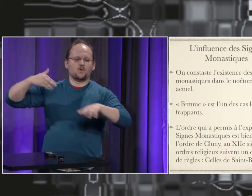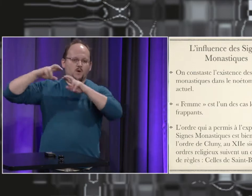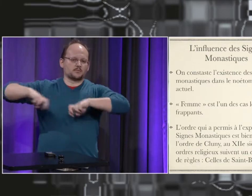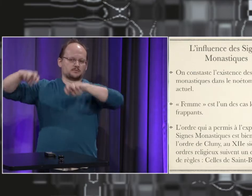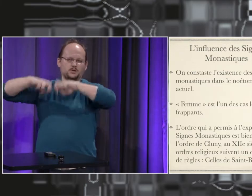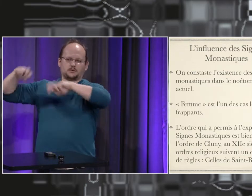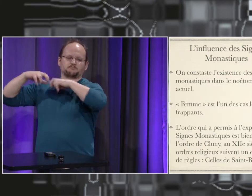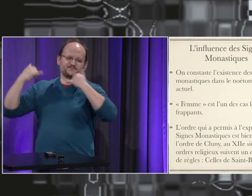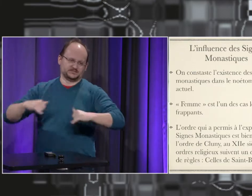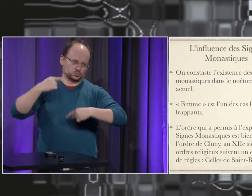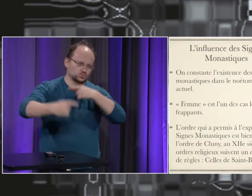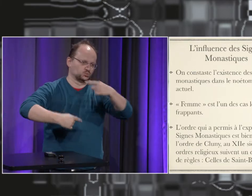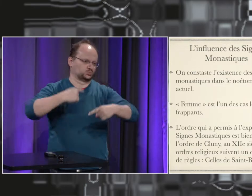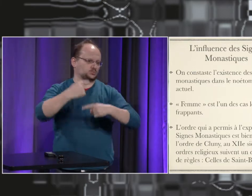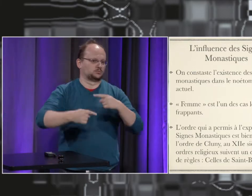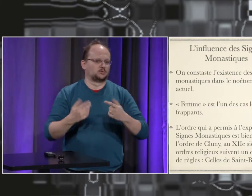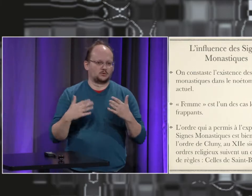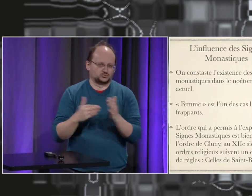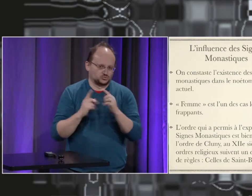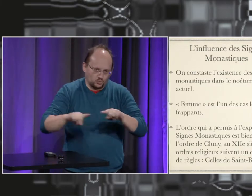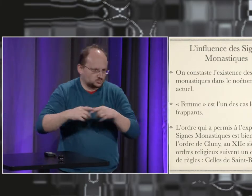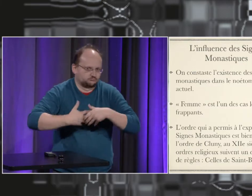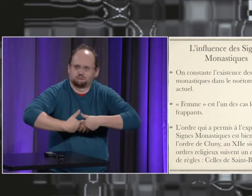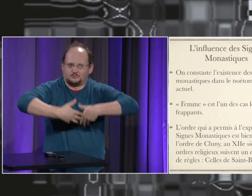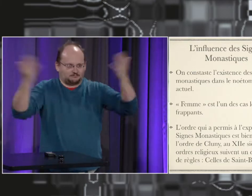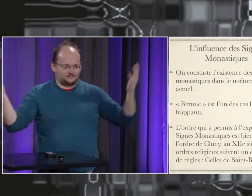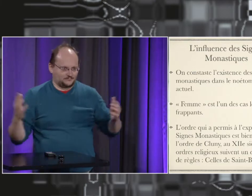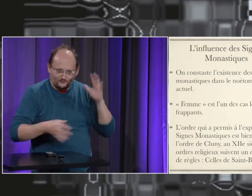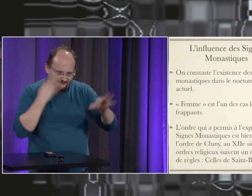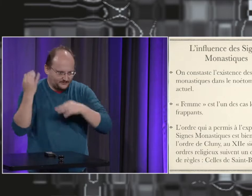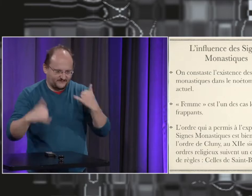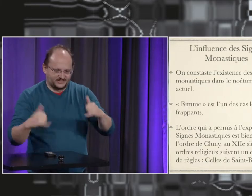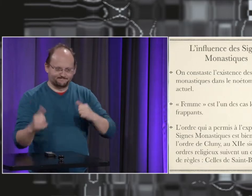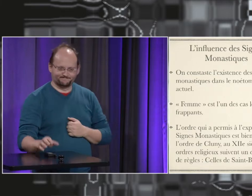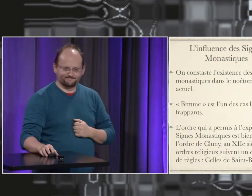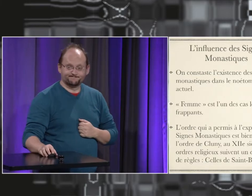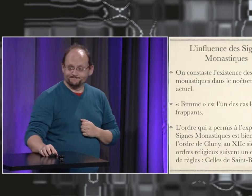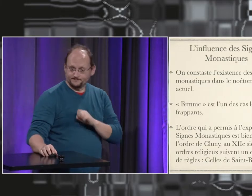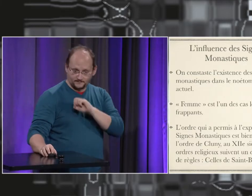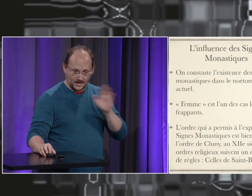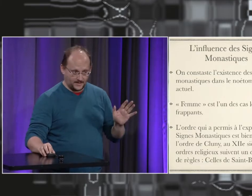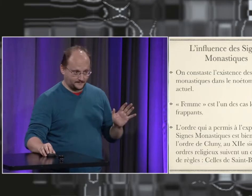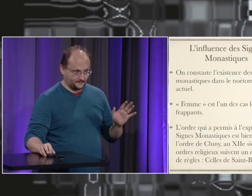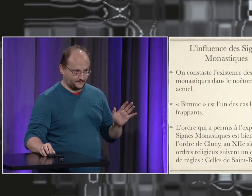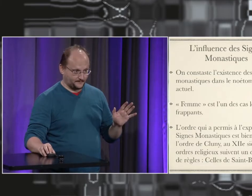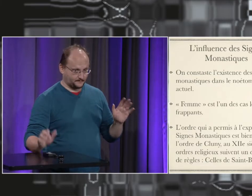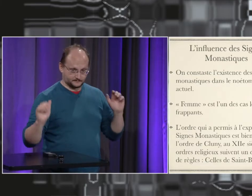c'est développé une manière de s'exprimer par geste. Et c'est une chose qui existe encore aujourd'hui. et on découvre énormément de signes